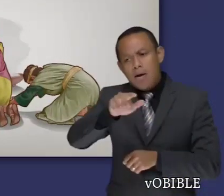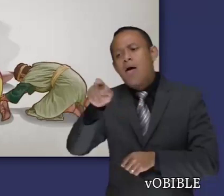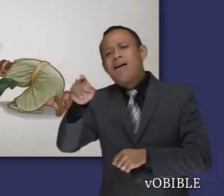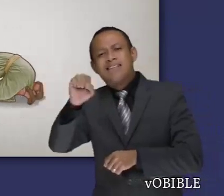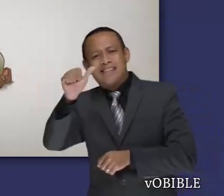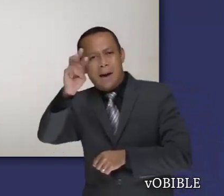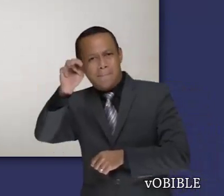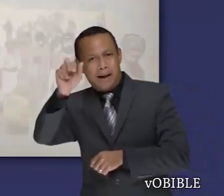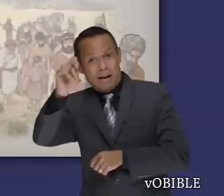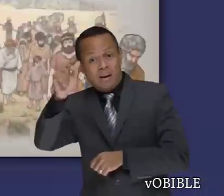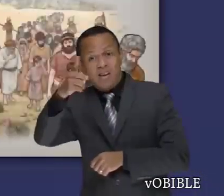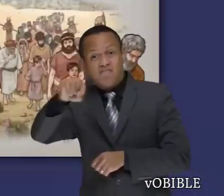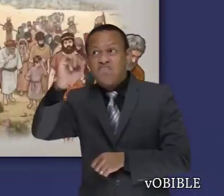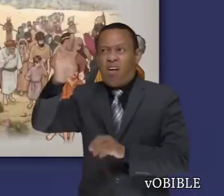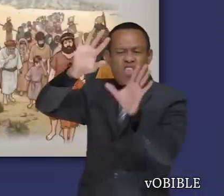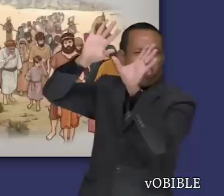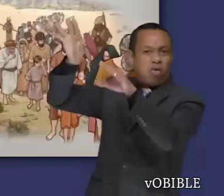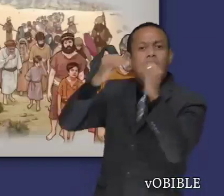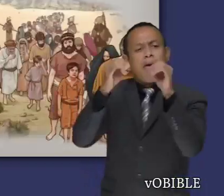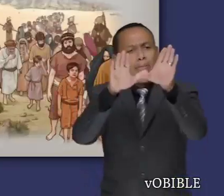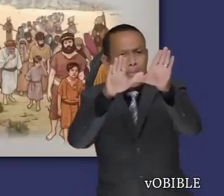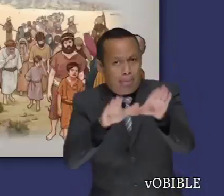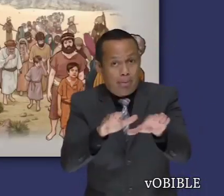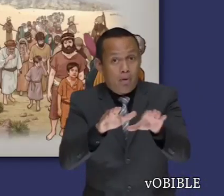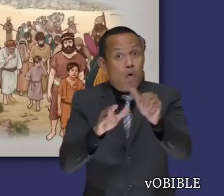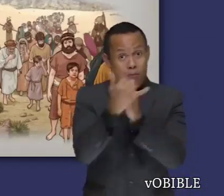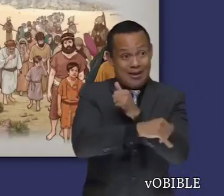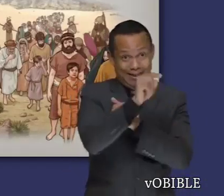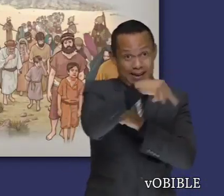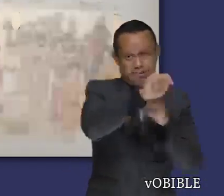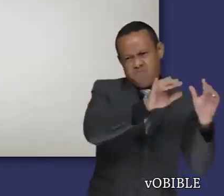Judá dejaron de servir a Jehová y sus habitantes fueron desterrados.